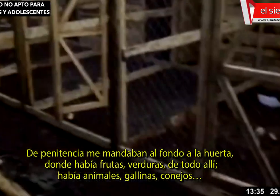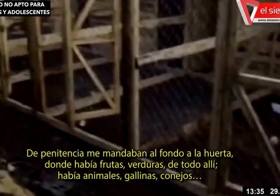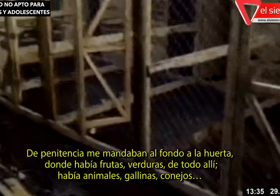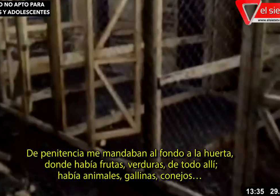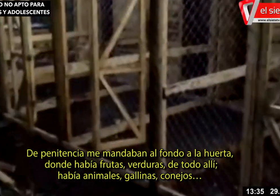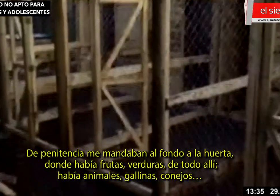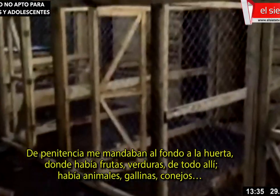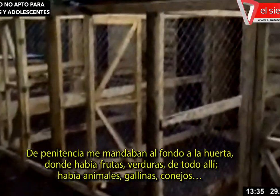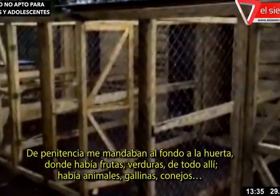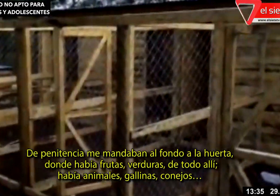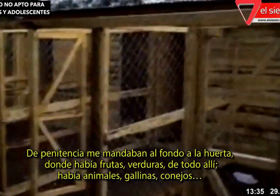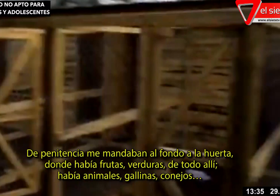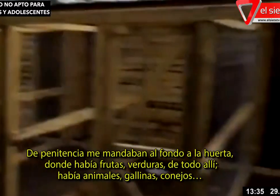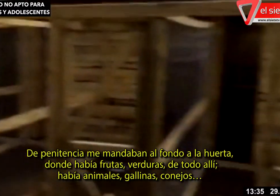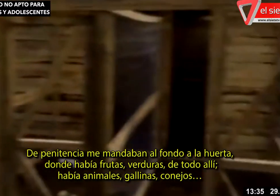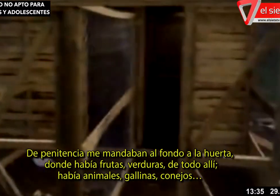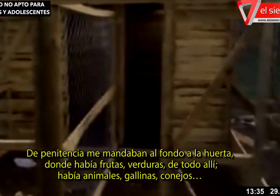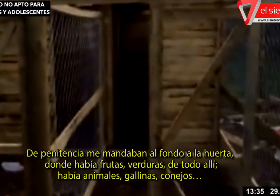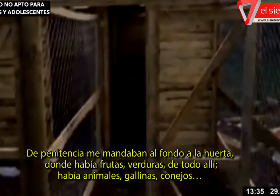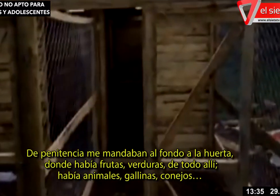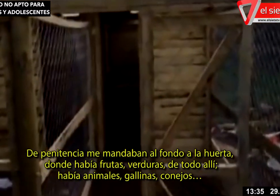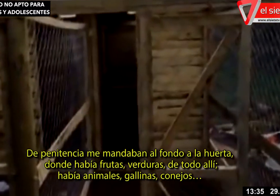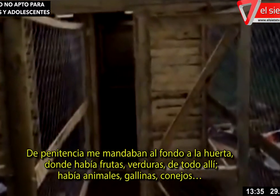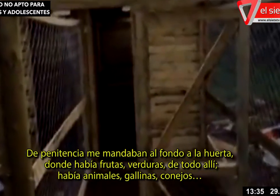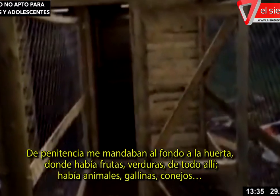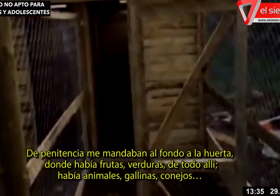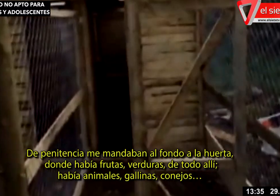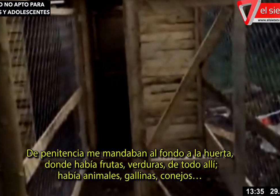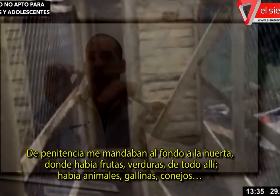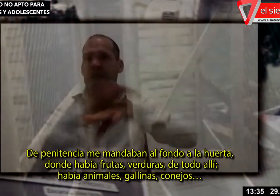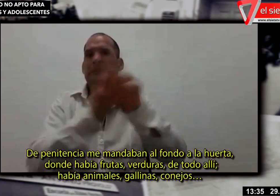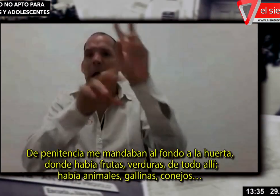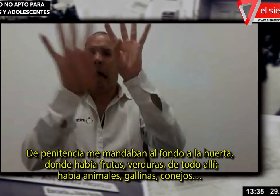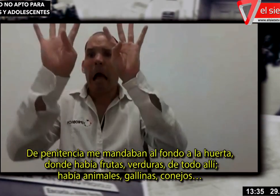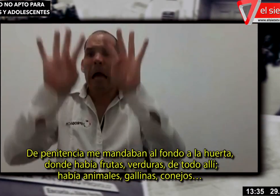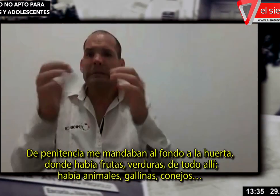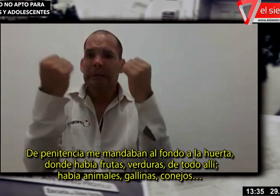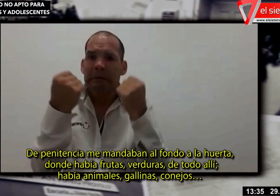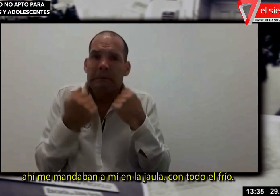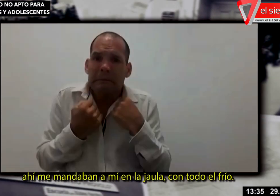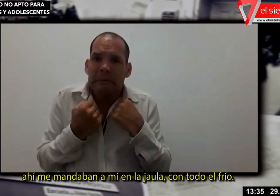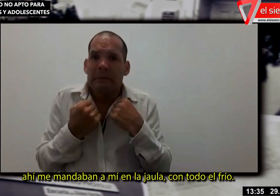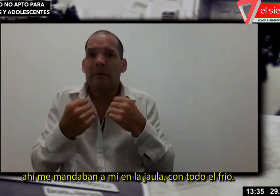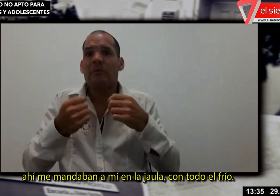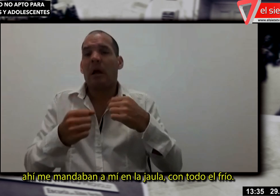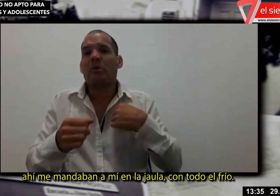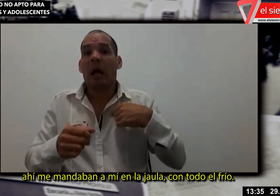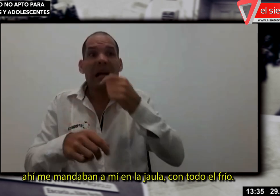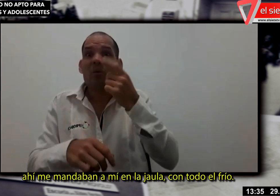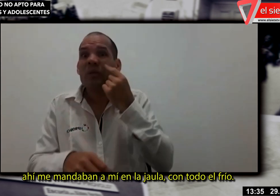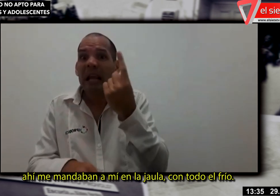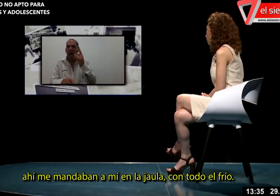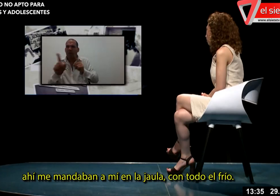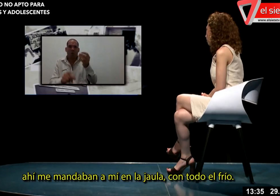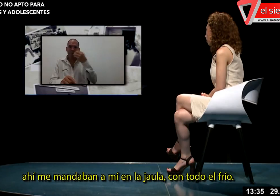Habían animales, gallinas, conejos. Ahí, ¿sí? Ahí me mandaban a mí